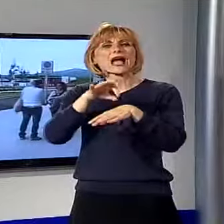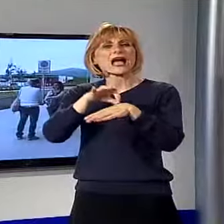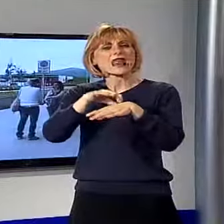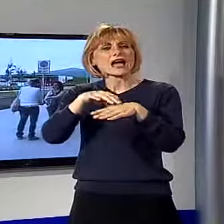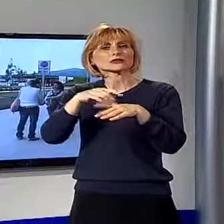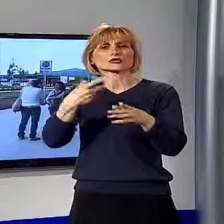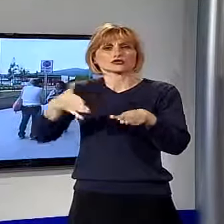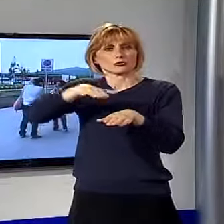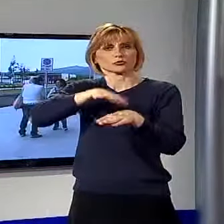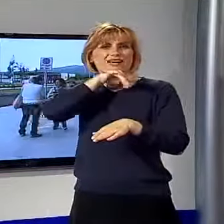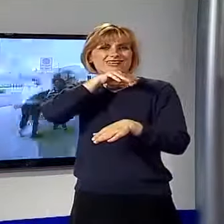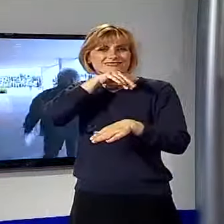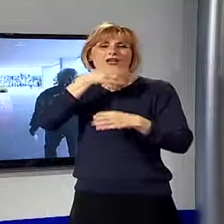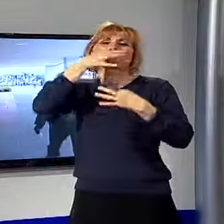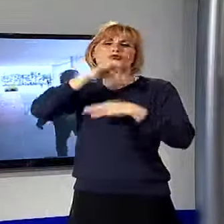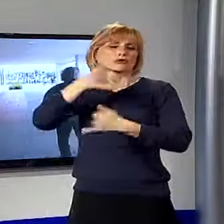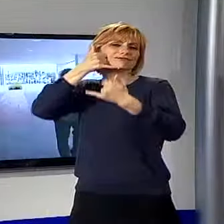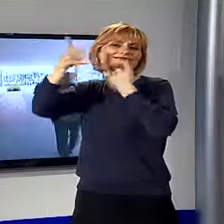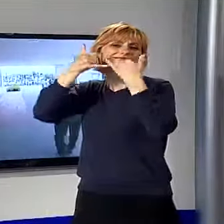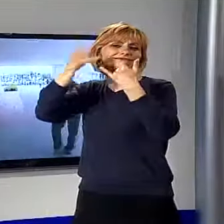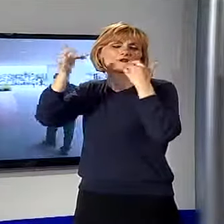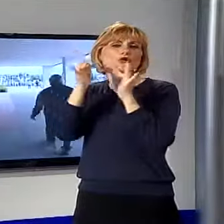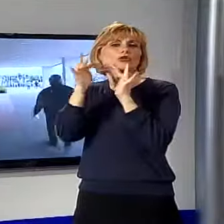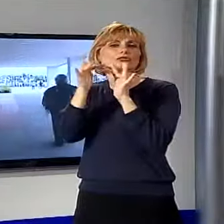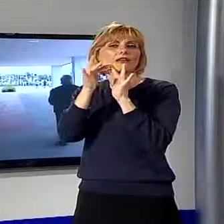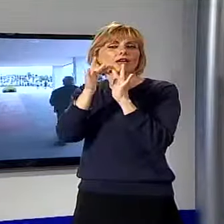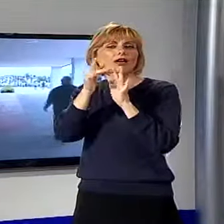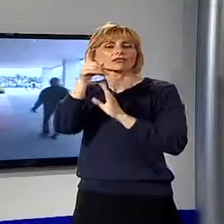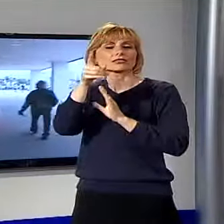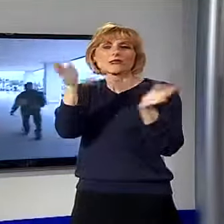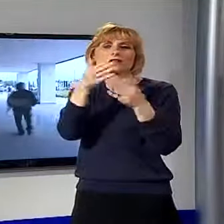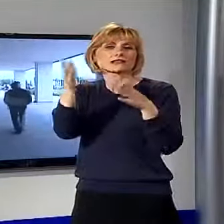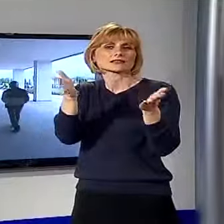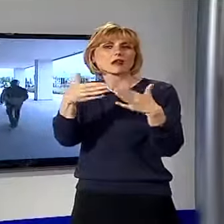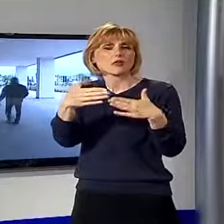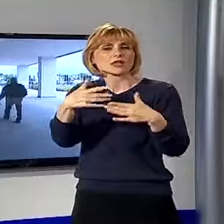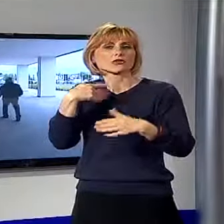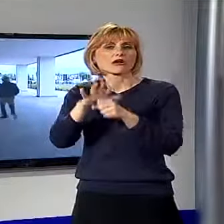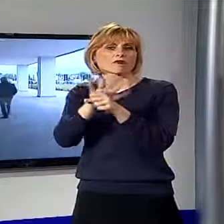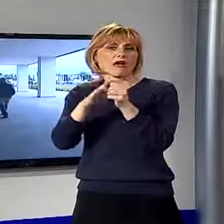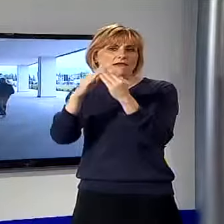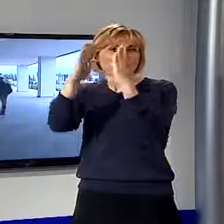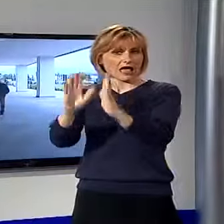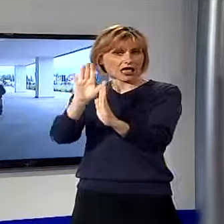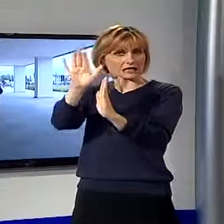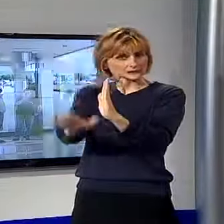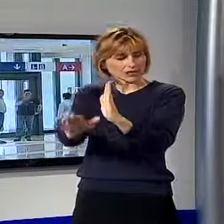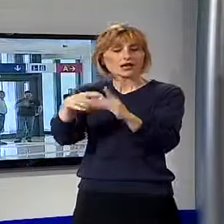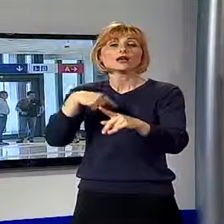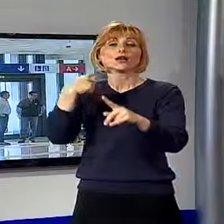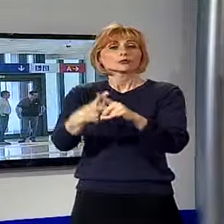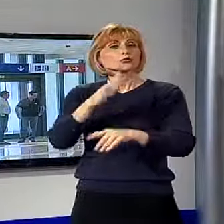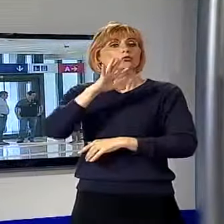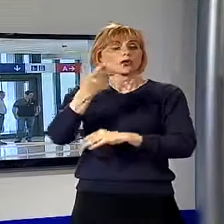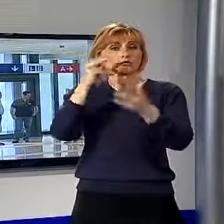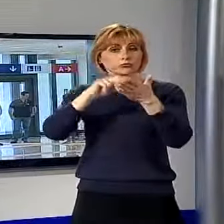anziani, che vorrebbero avere la possibilità di contattare direttamente in qualsiasi momento i familiari. Altro problema che si sta presentando